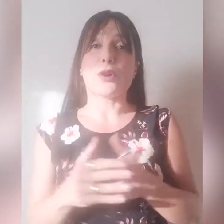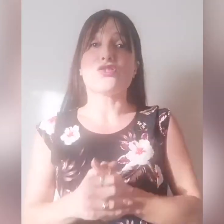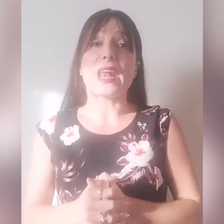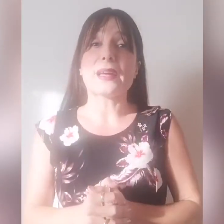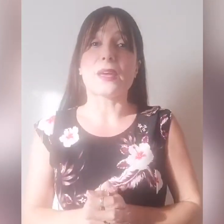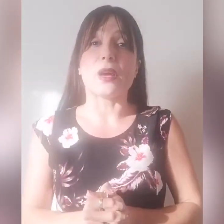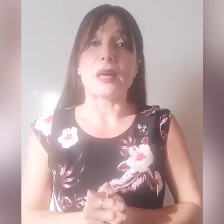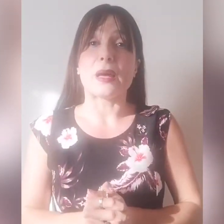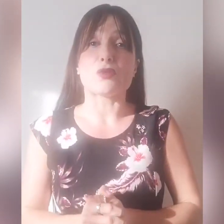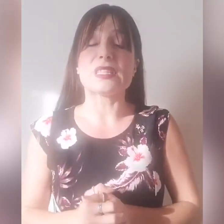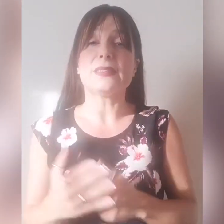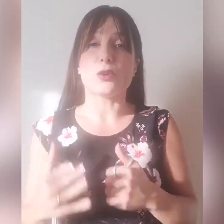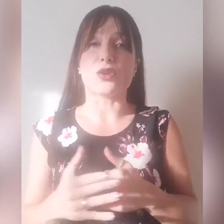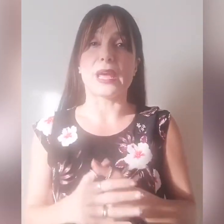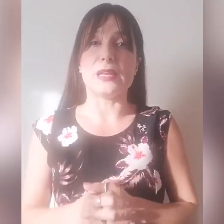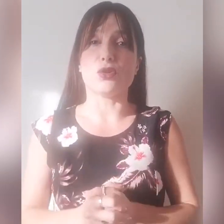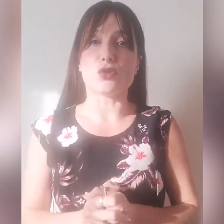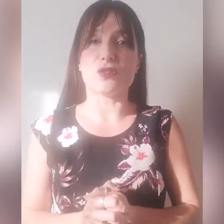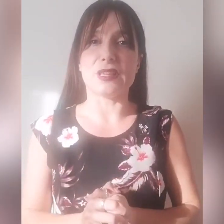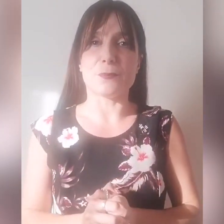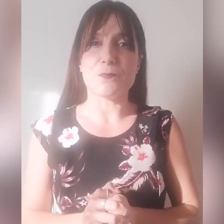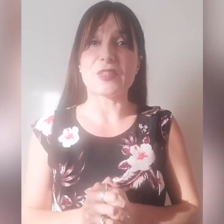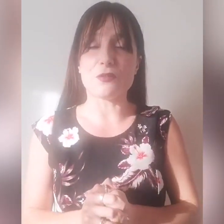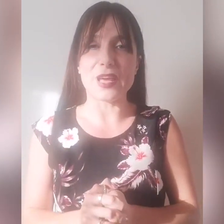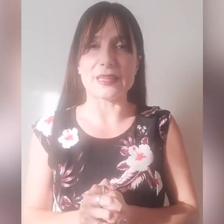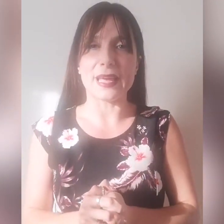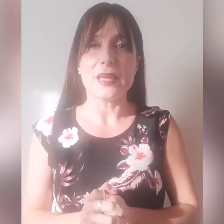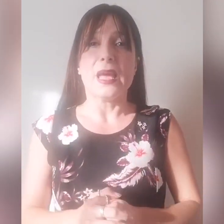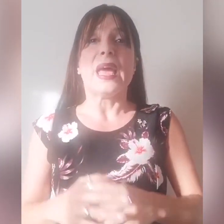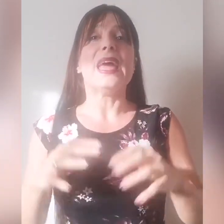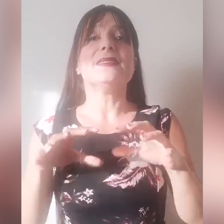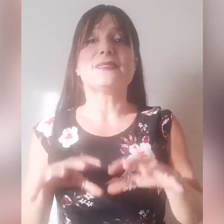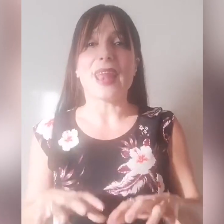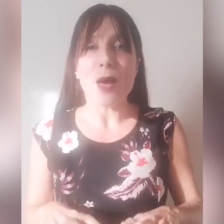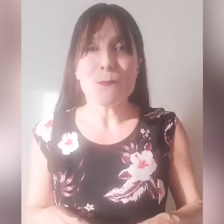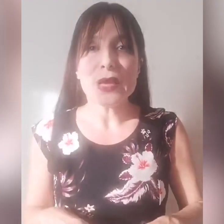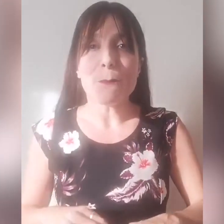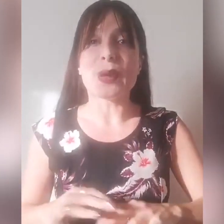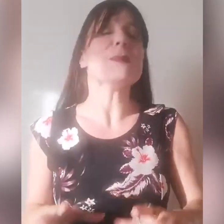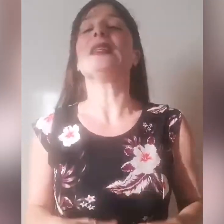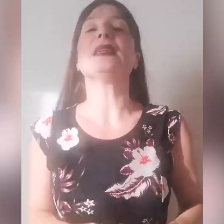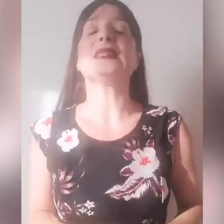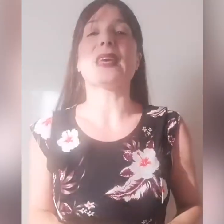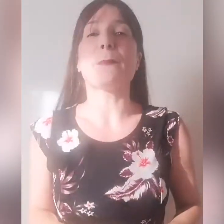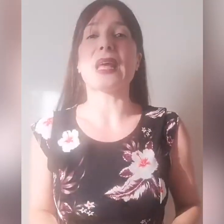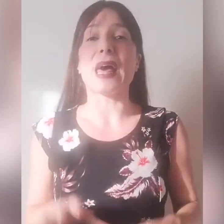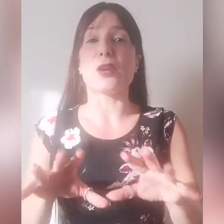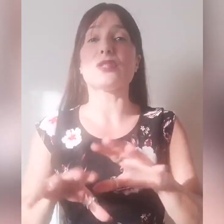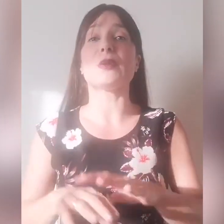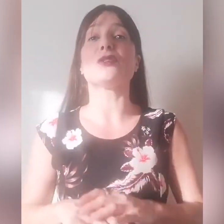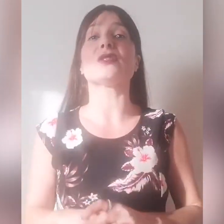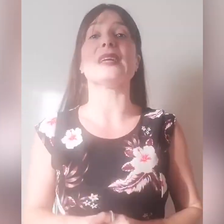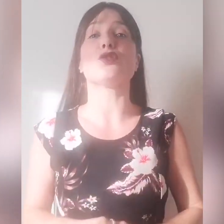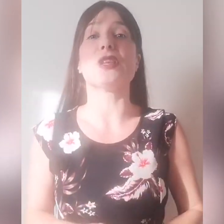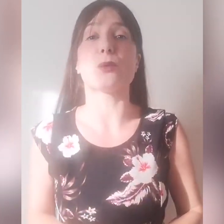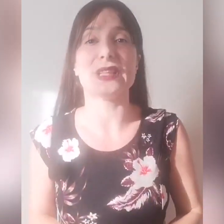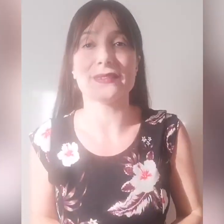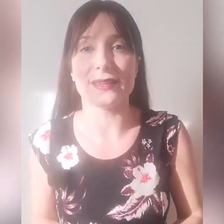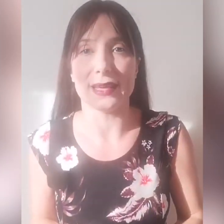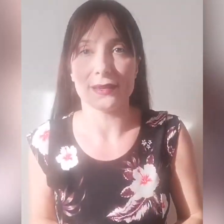poi c'era anche Rosita con il dono di fede, entrambi prima di iniziare a pregare allo Spirito Santo gli ha guidati lì,